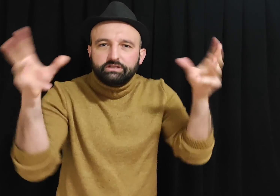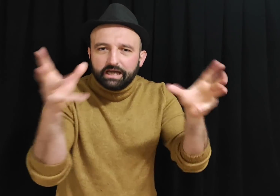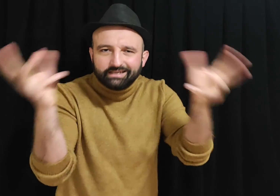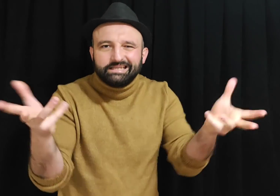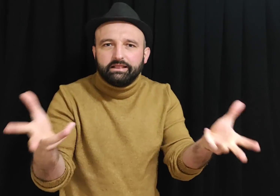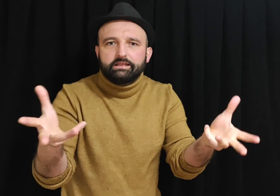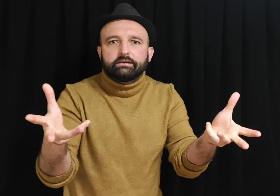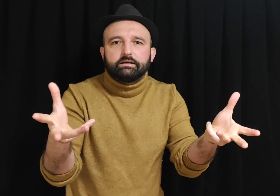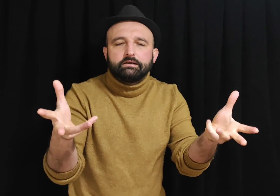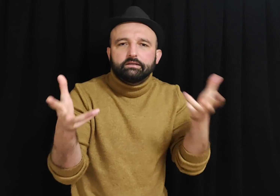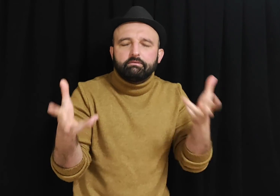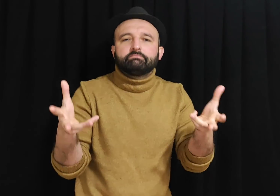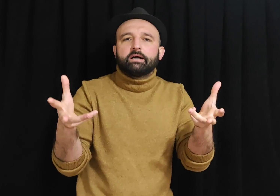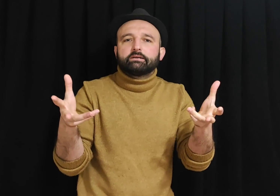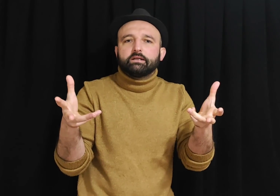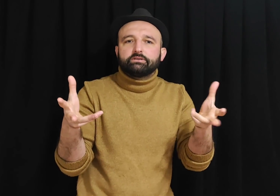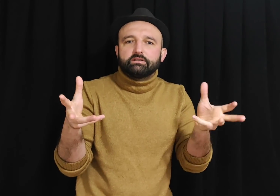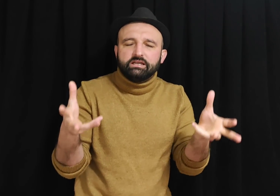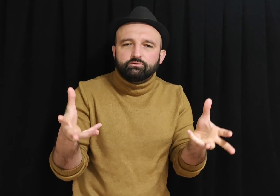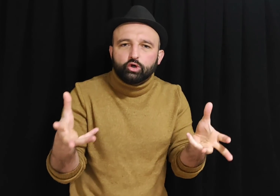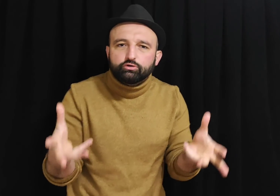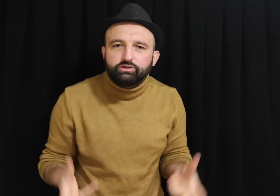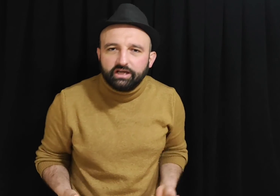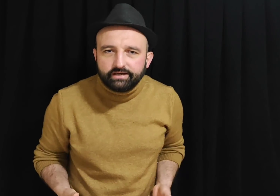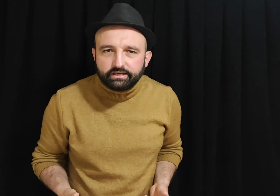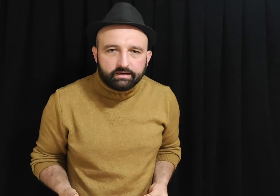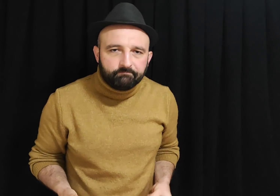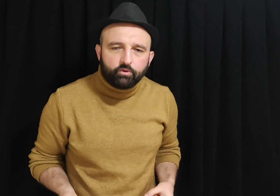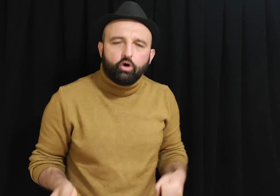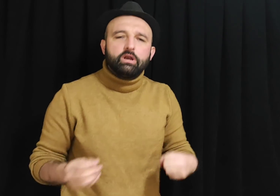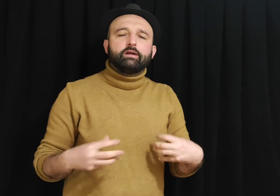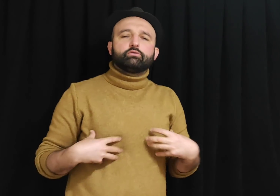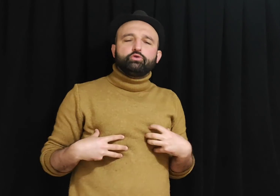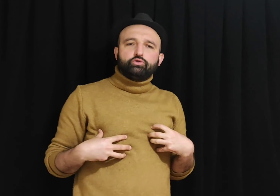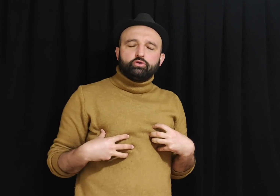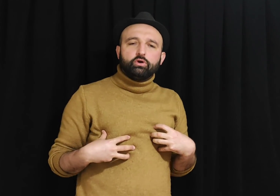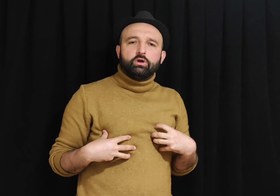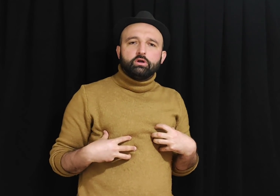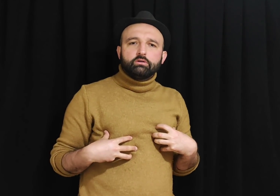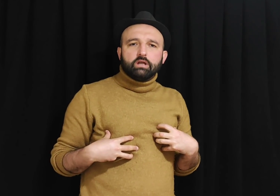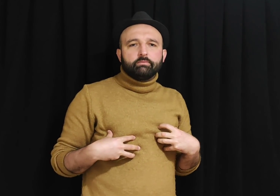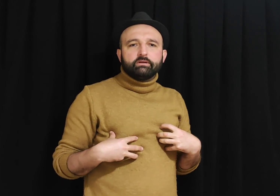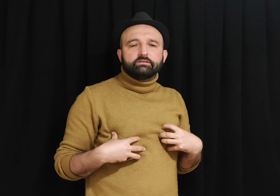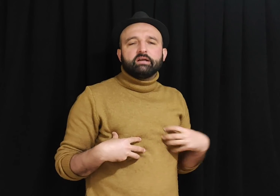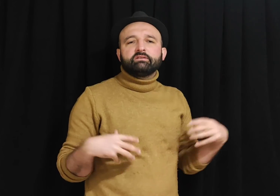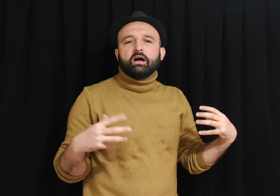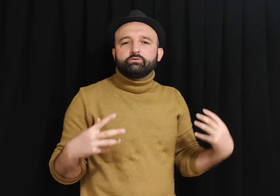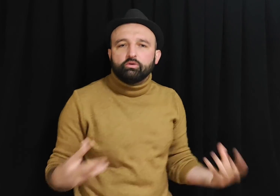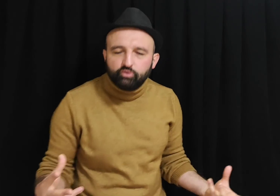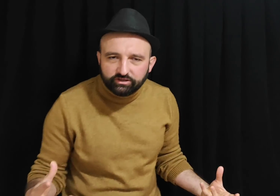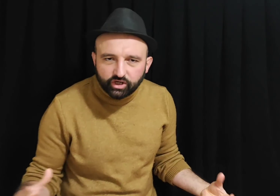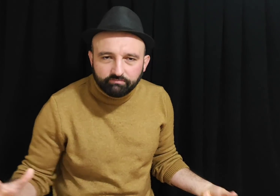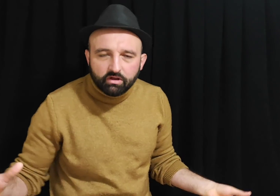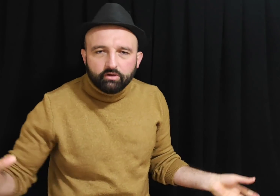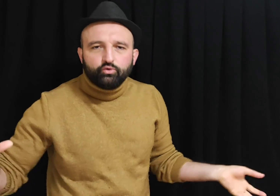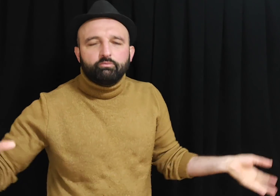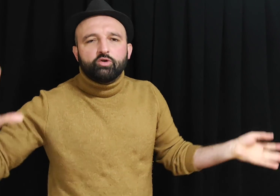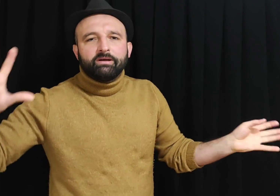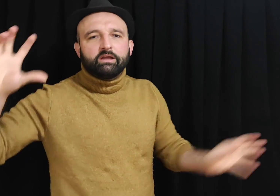siyasettir. Tamam mı arkadaşlar? Din soslu siyaset. Oylar düştü. Tabii sandığa gömüleceğim. Gömülmeden